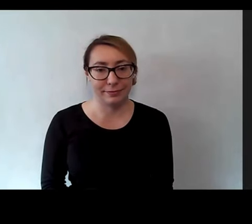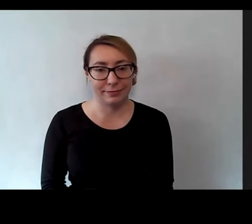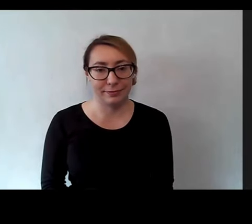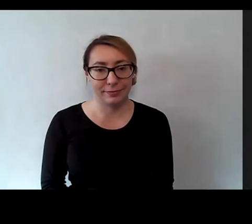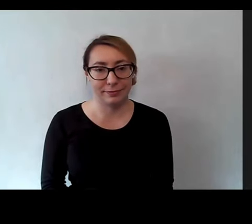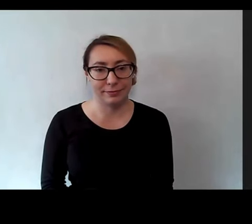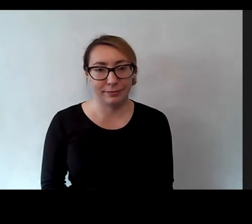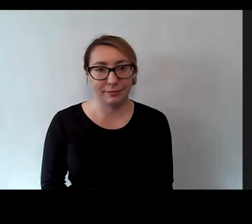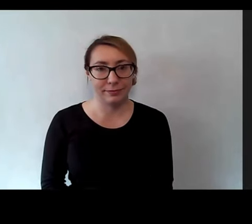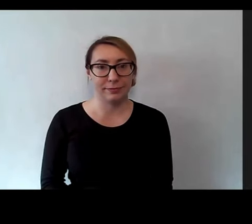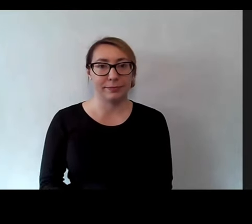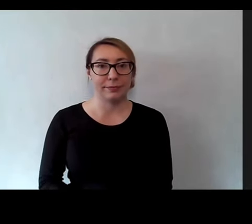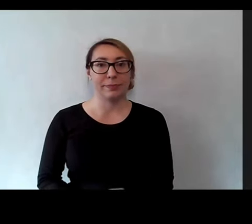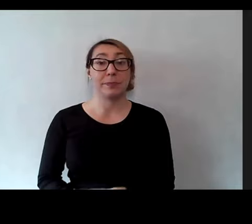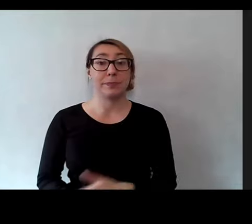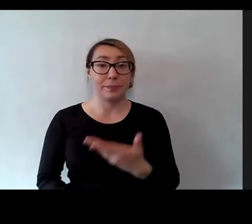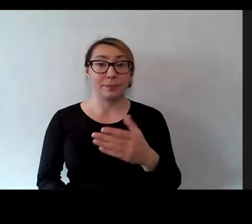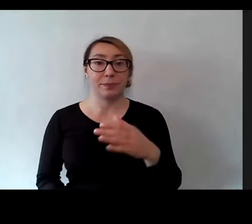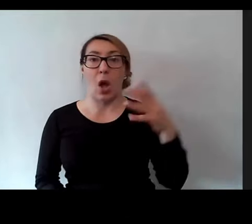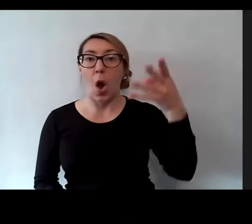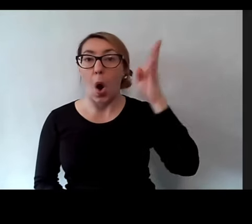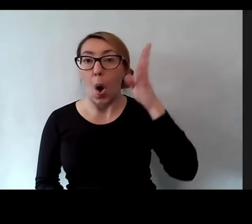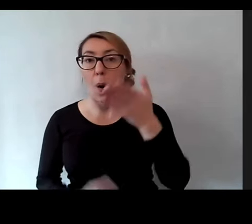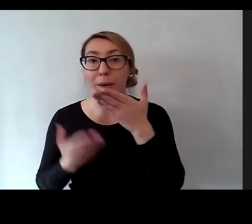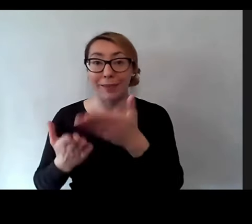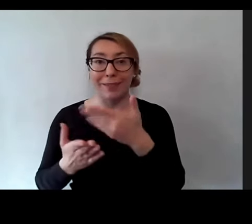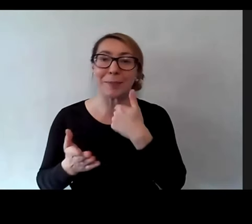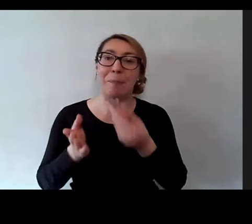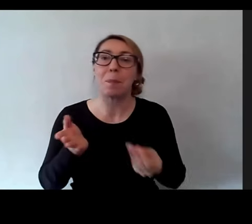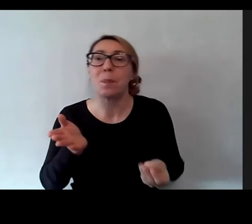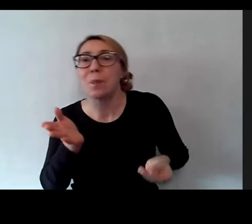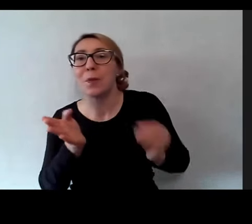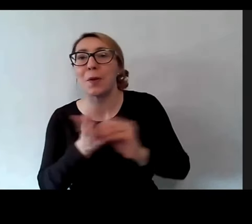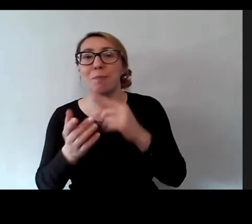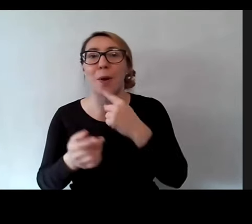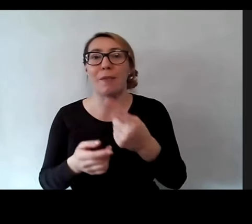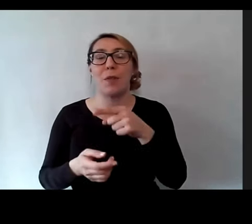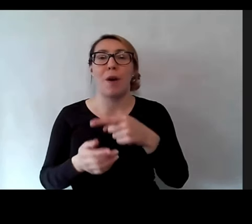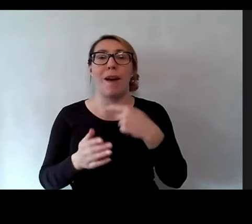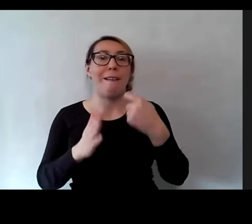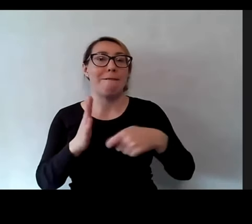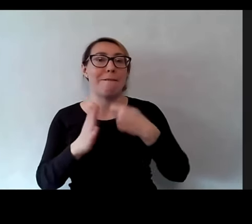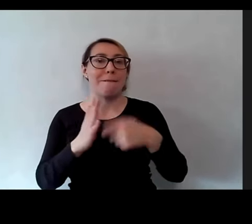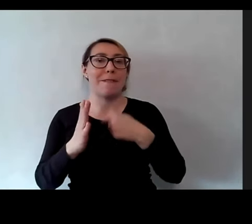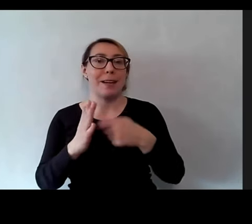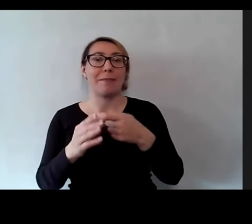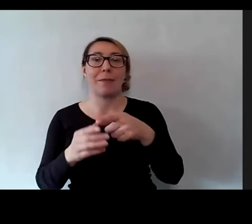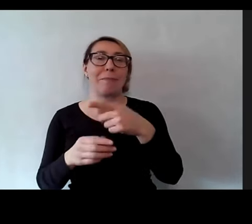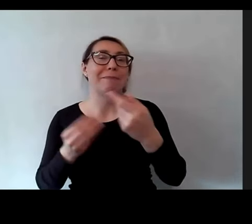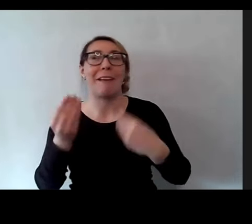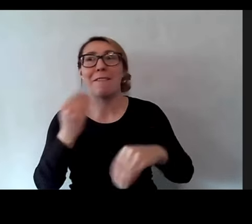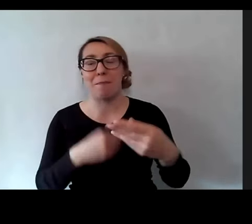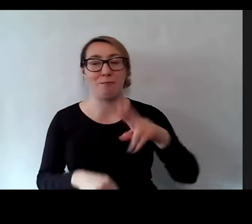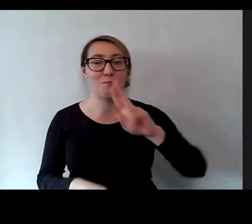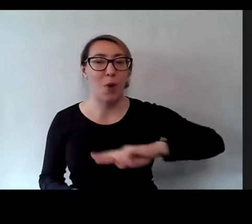Tak, Olgiet, czy chciałbyś skomentować, co w tym filmie Ci się najbardziej podoba?